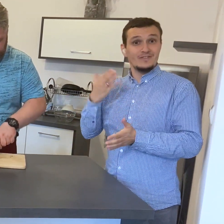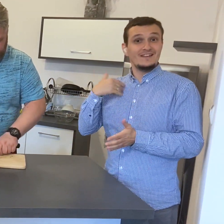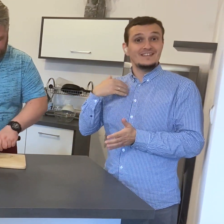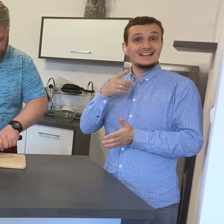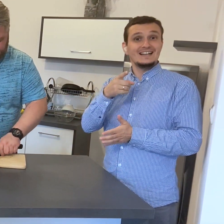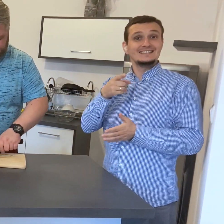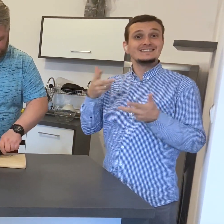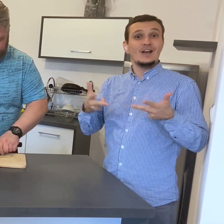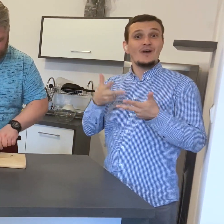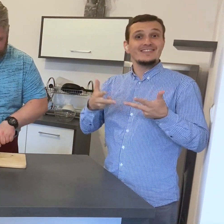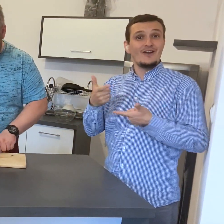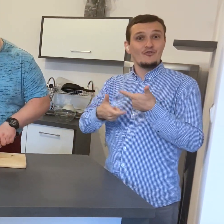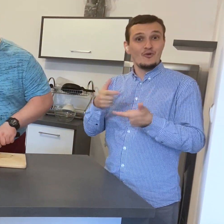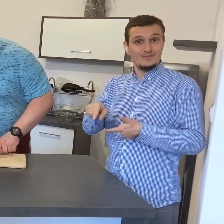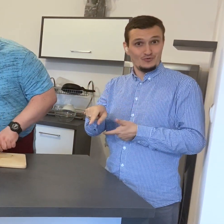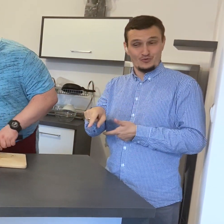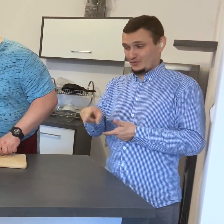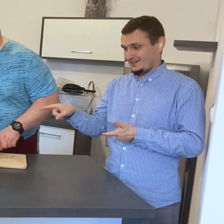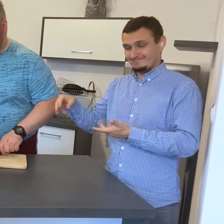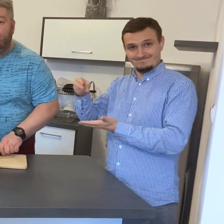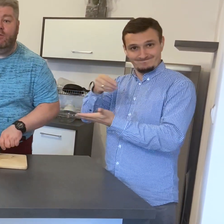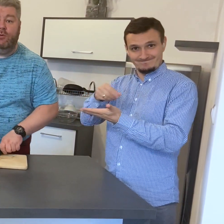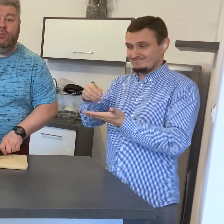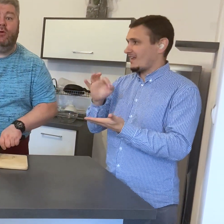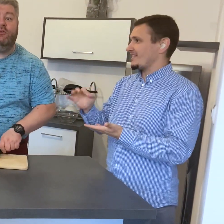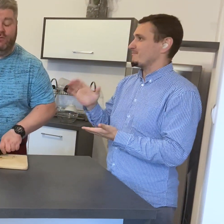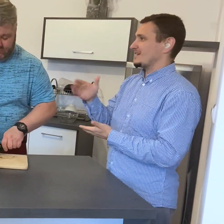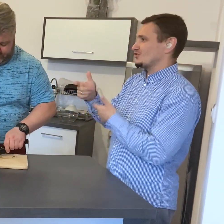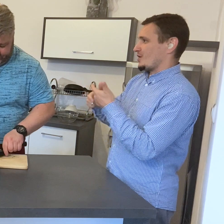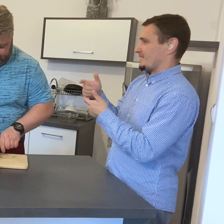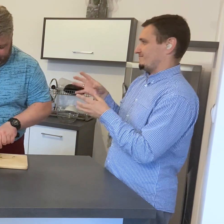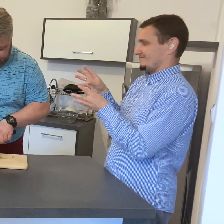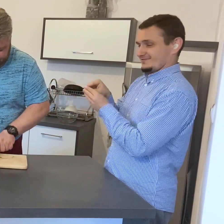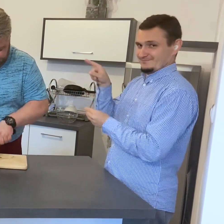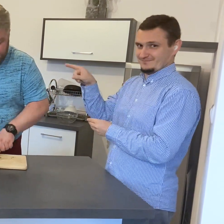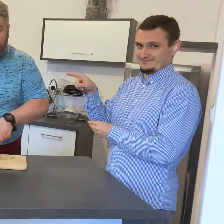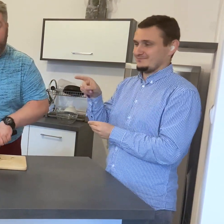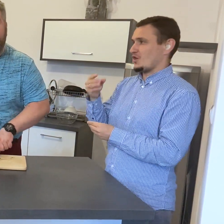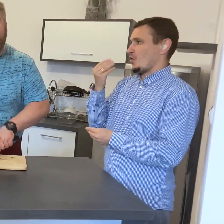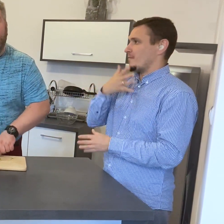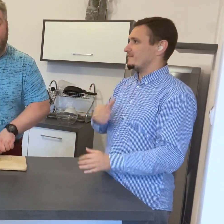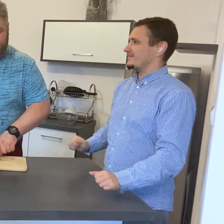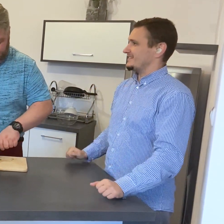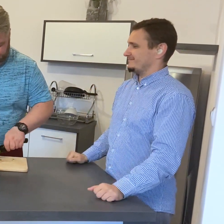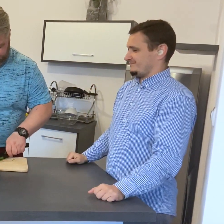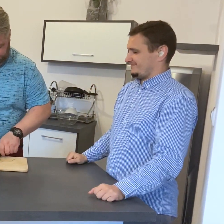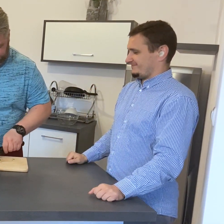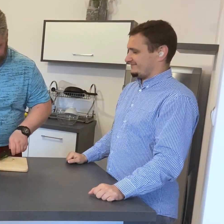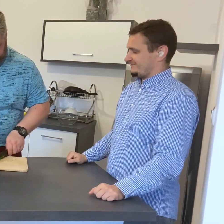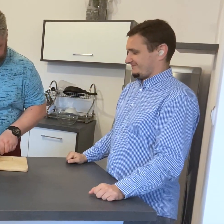Które w świetny sposób ożywią nam naszą salatę z sprzęką sporozwalacką.